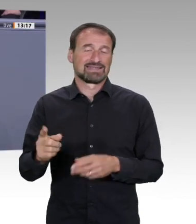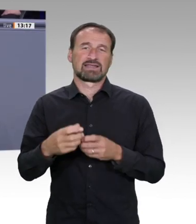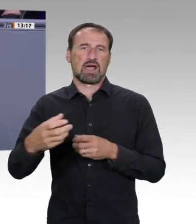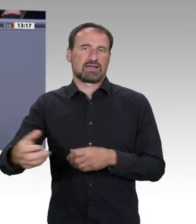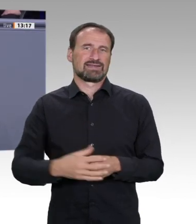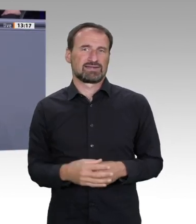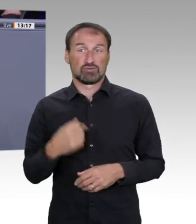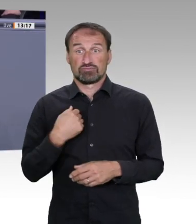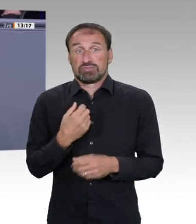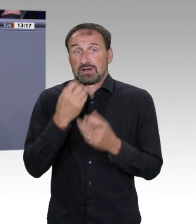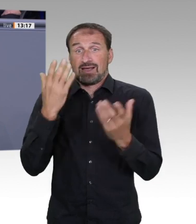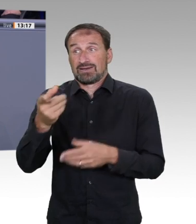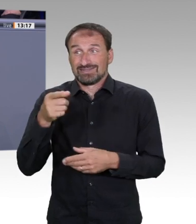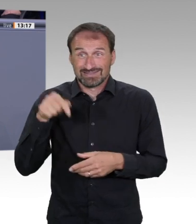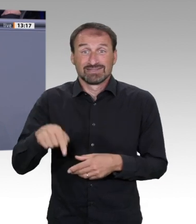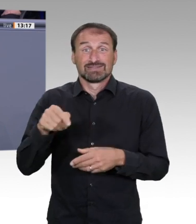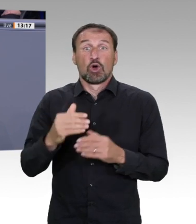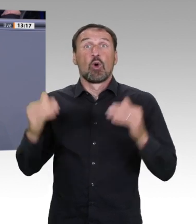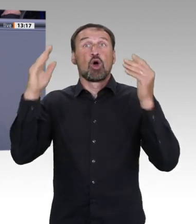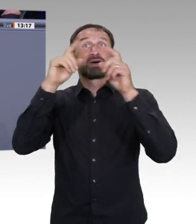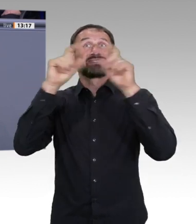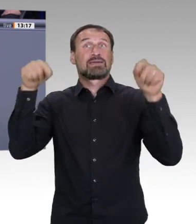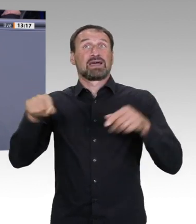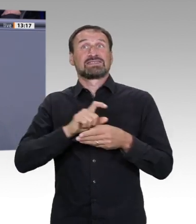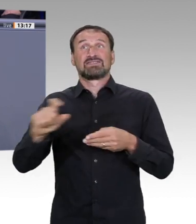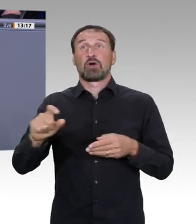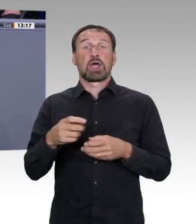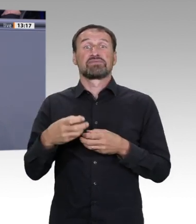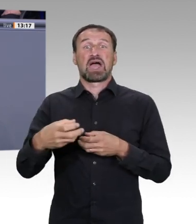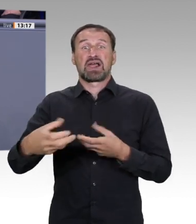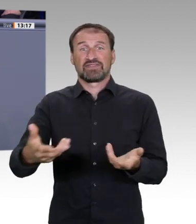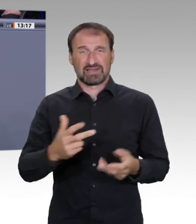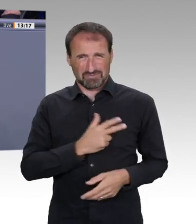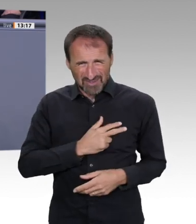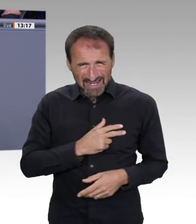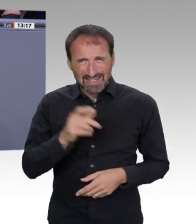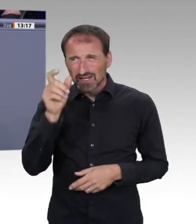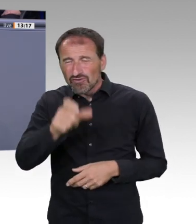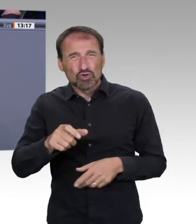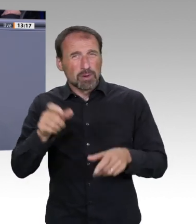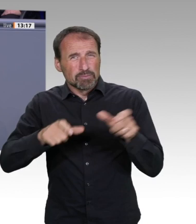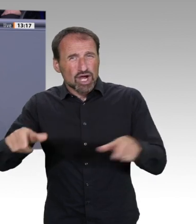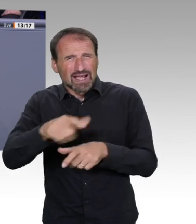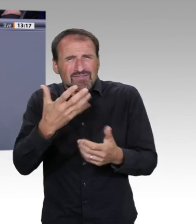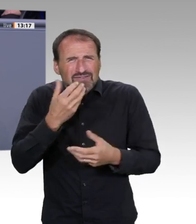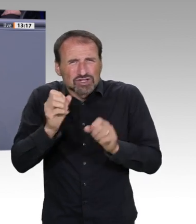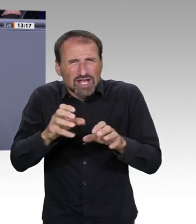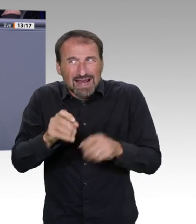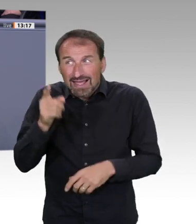Weihnachtsmann. Sie wollen unter anderem bis zum Jahr 2025 ein flächendeckendes 5G in Deutschland, Netz in Deutschland